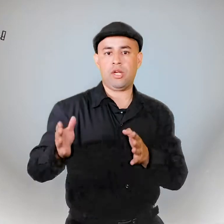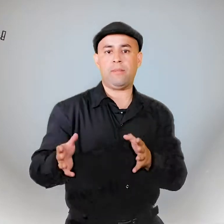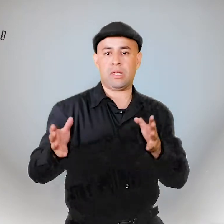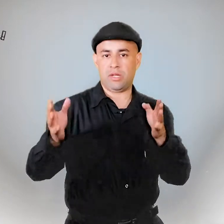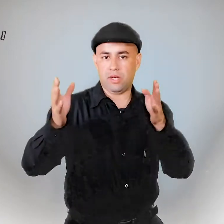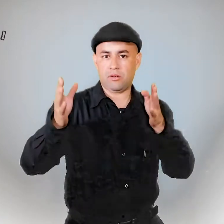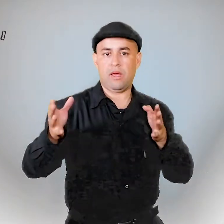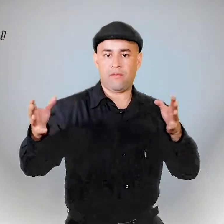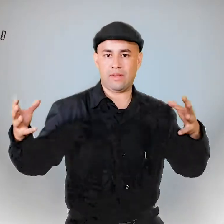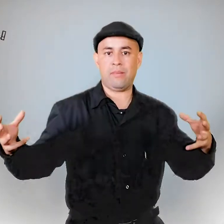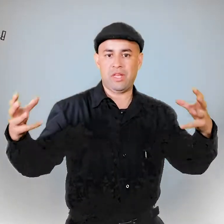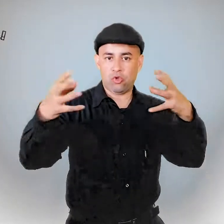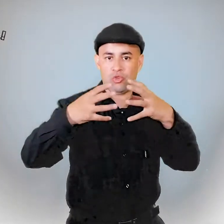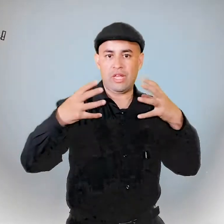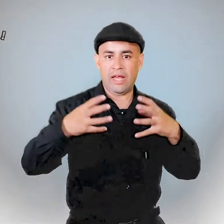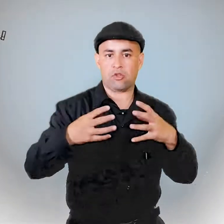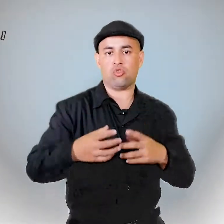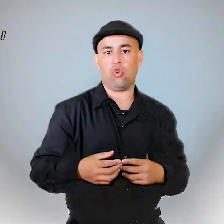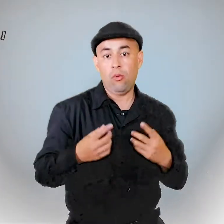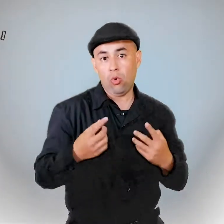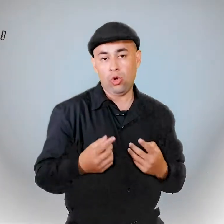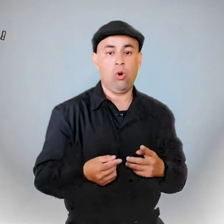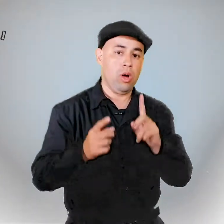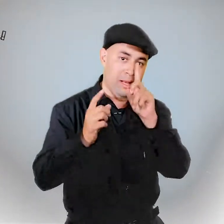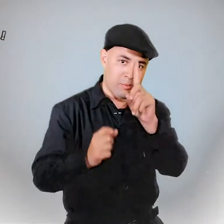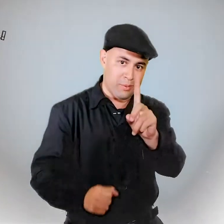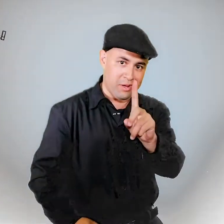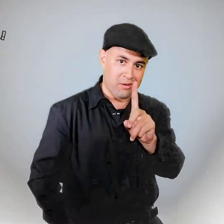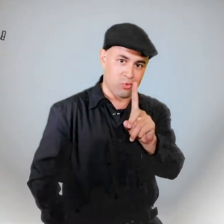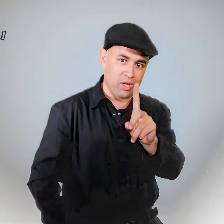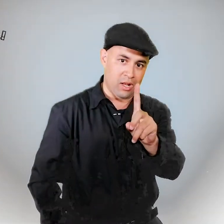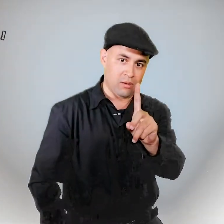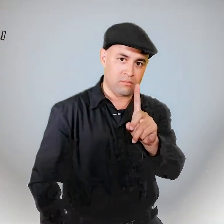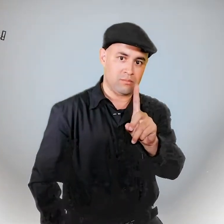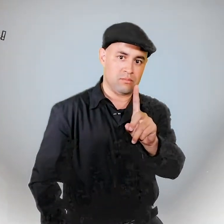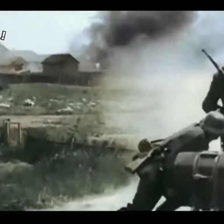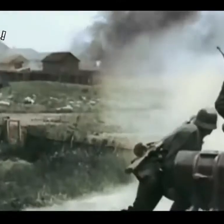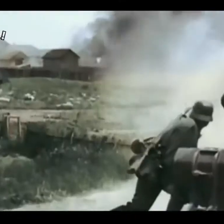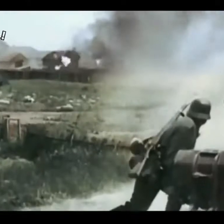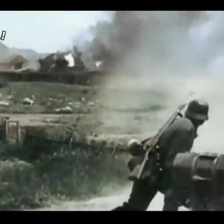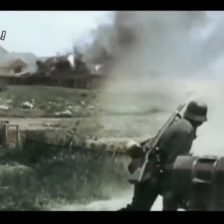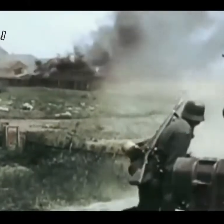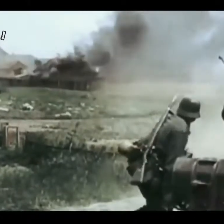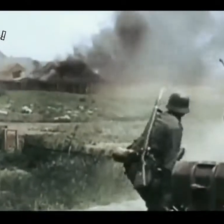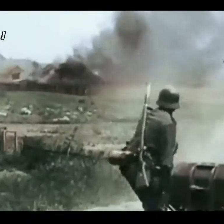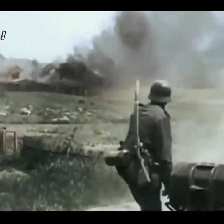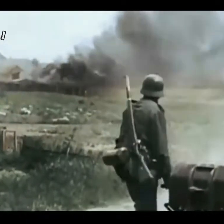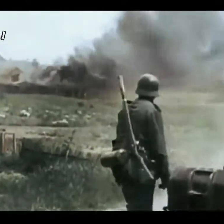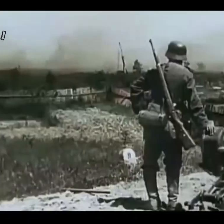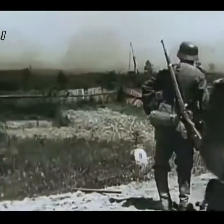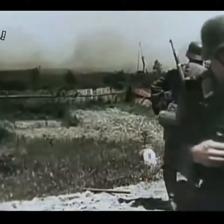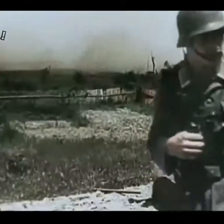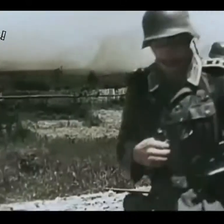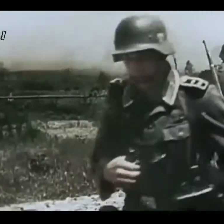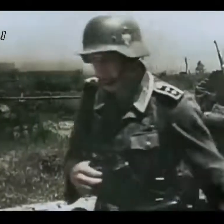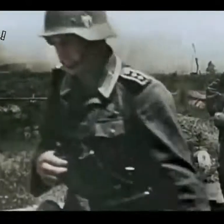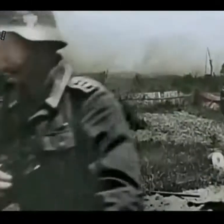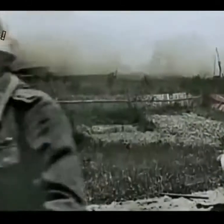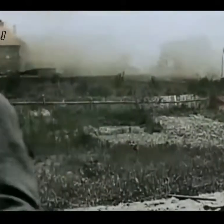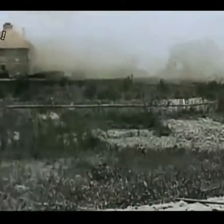para tener enfrentamientos directos, como ocurrió en la Primera Guerra Mundial. La segunda generación supuso un aumento de la potencia de fuego,